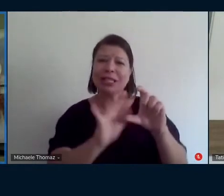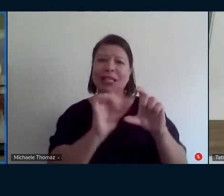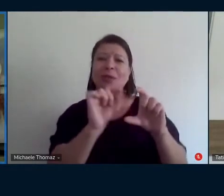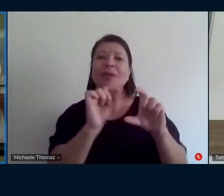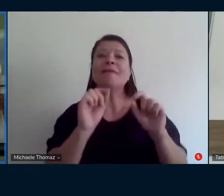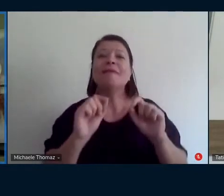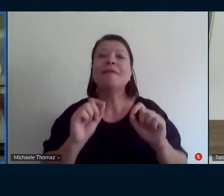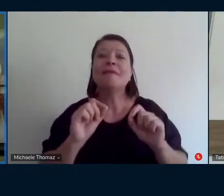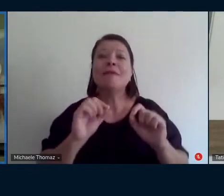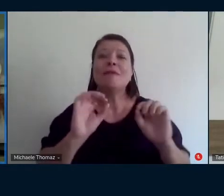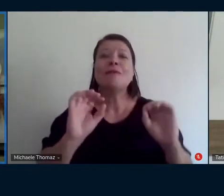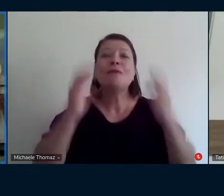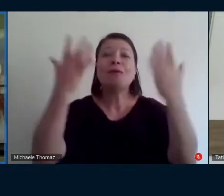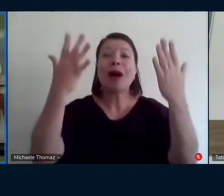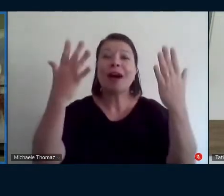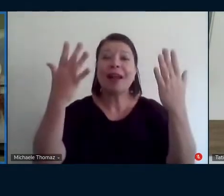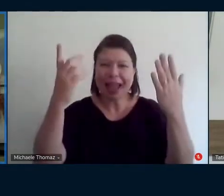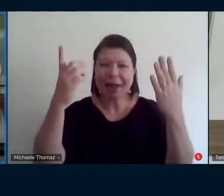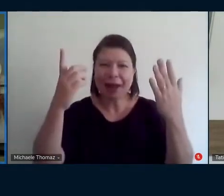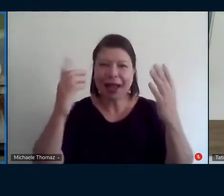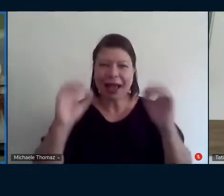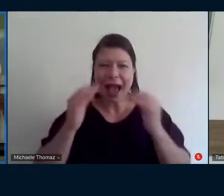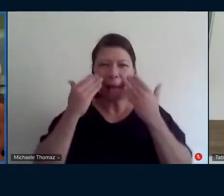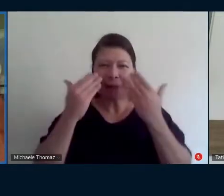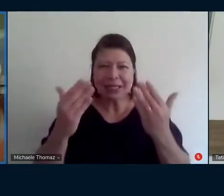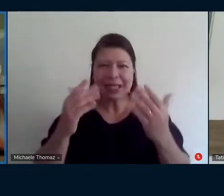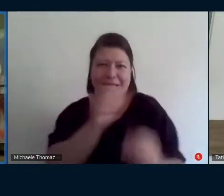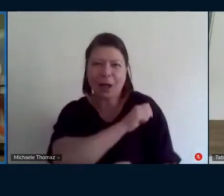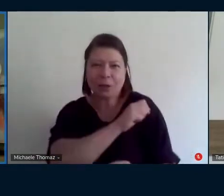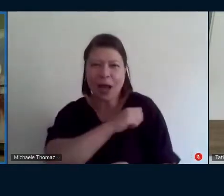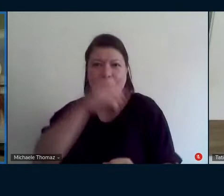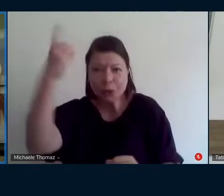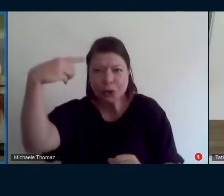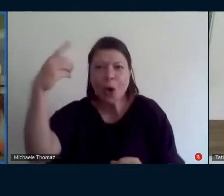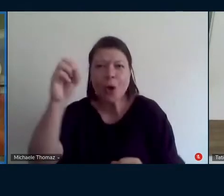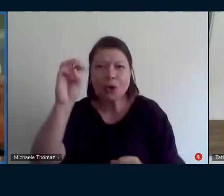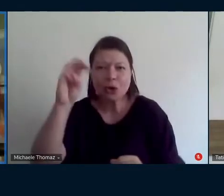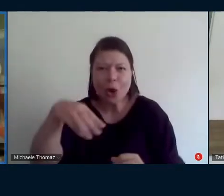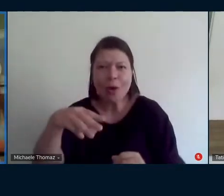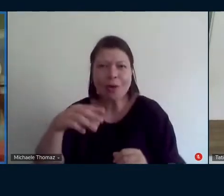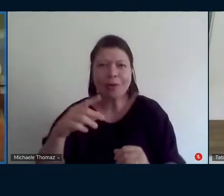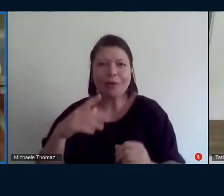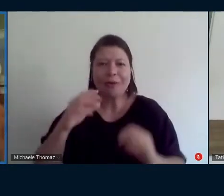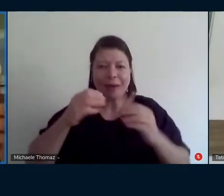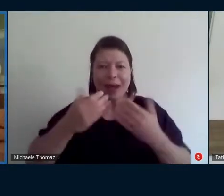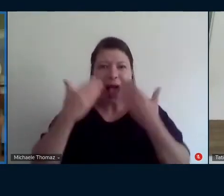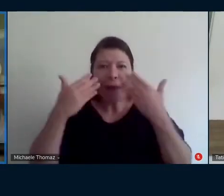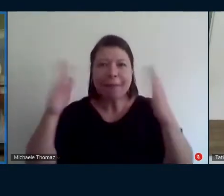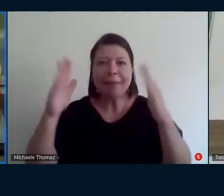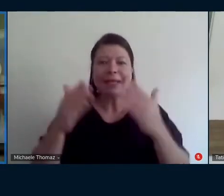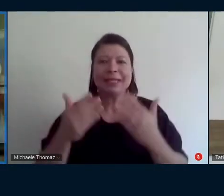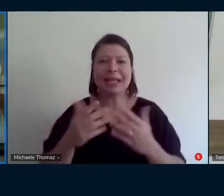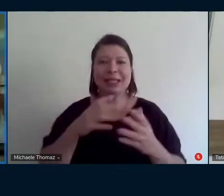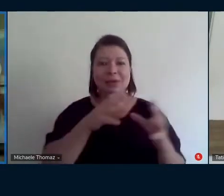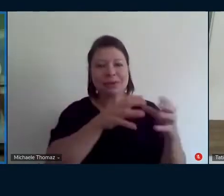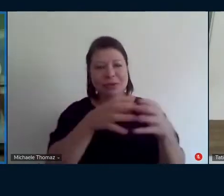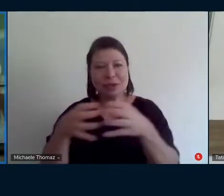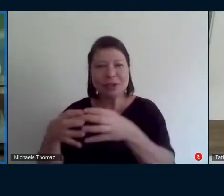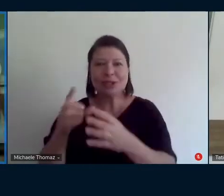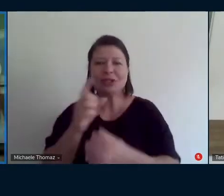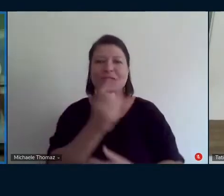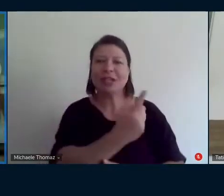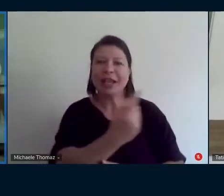pudesse colocar eu acho que ele fica muito legal porque ele ele faltou ela né ali aí não sei se tem como fazer aquele